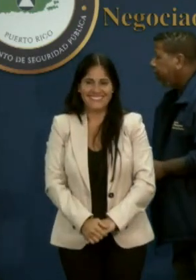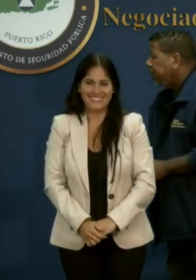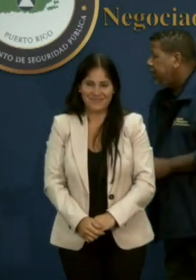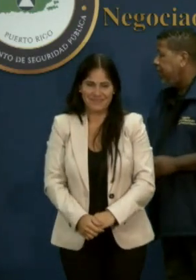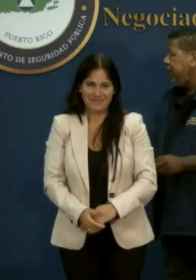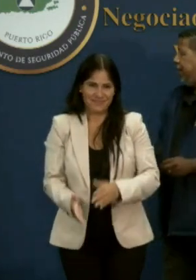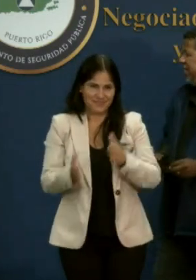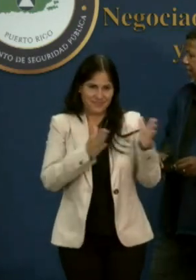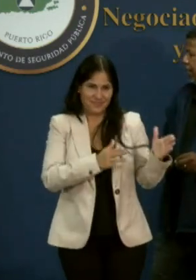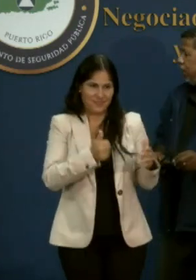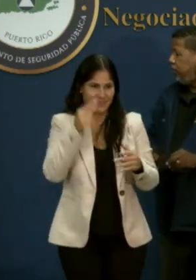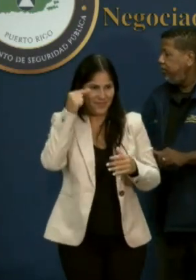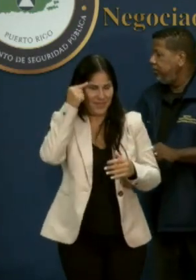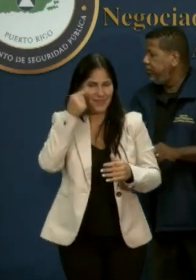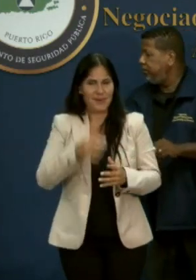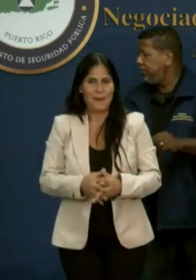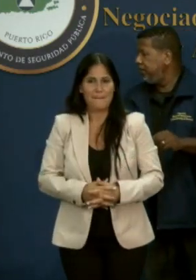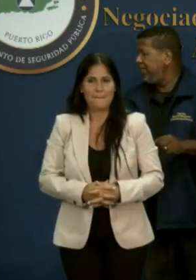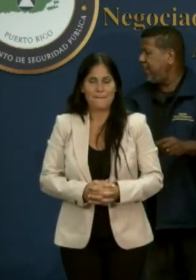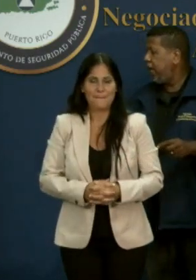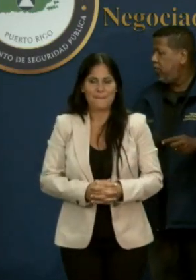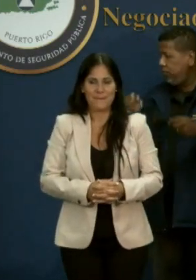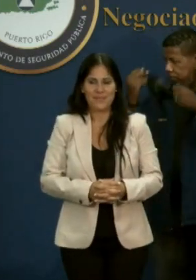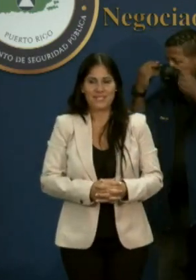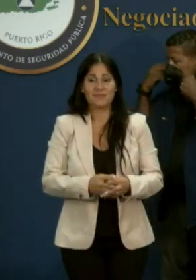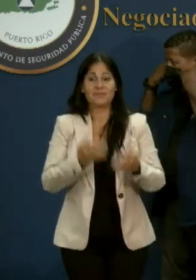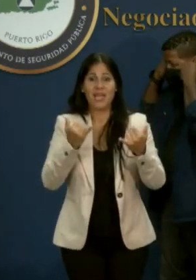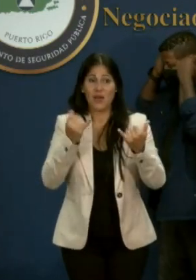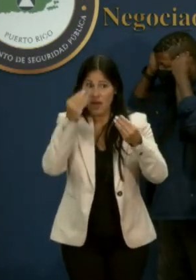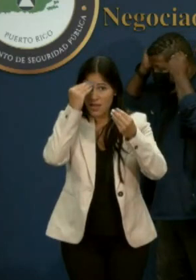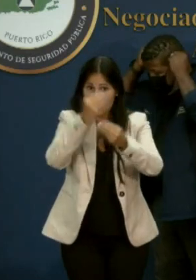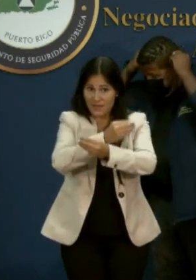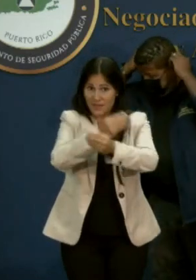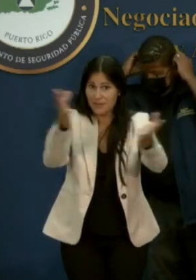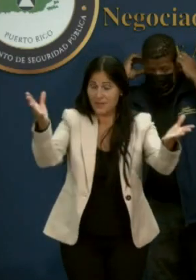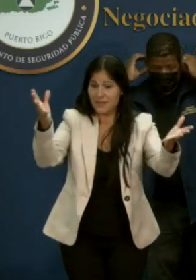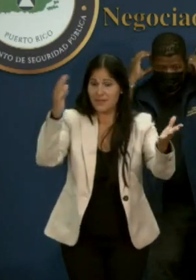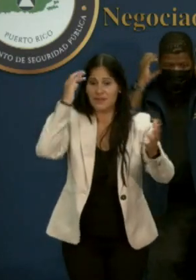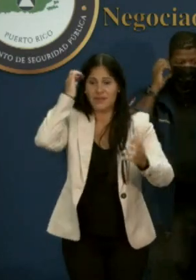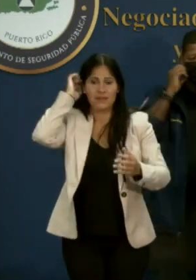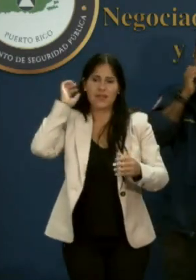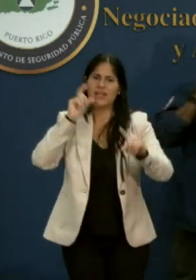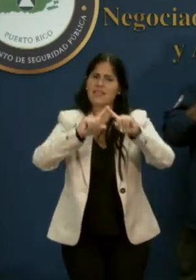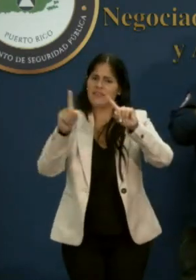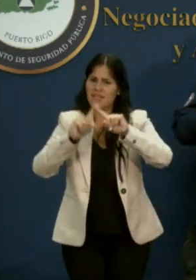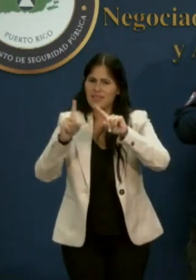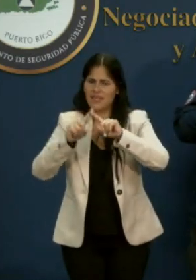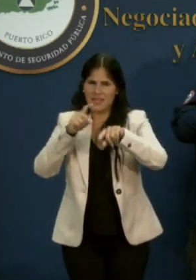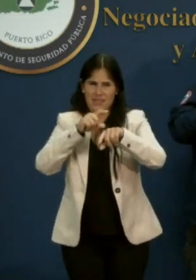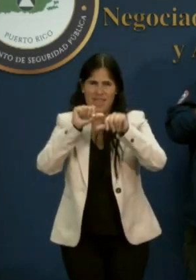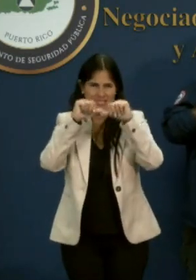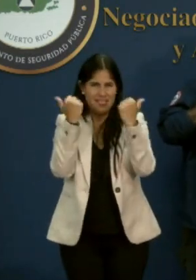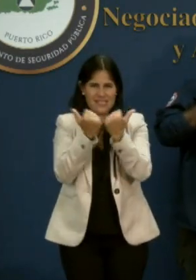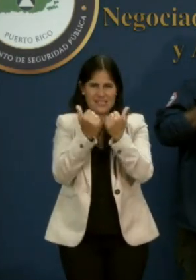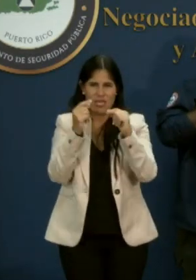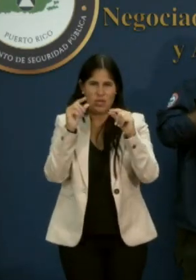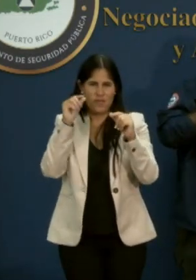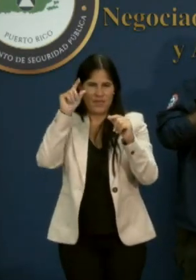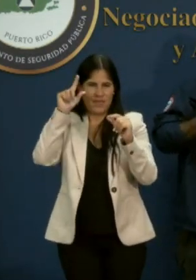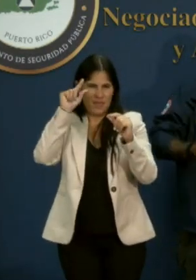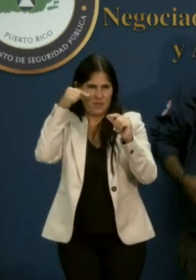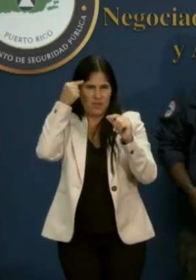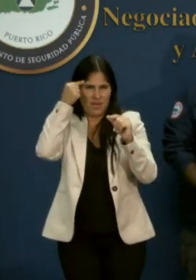Ahora les brindo información en cuanto a varias de las agencias del gobierno. En el caso de